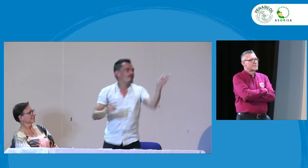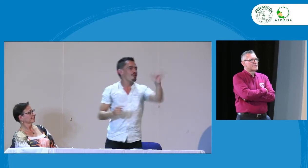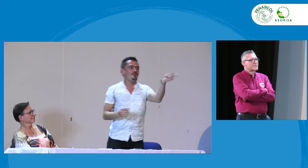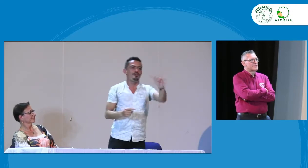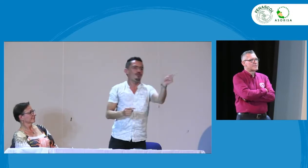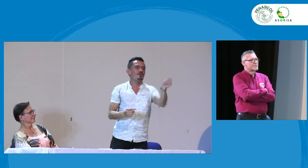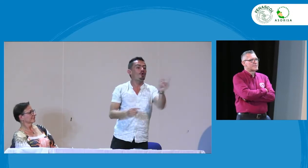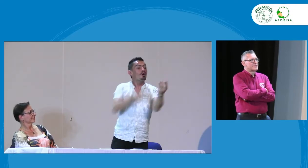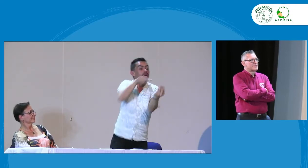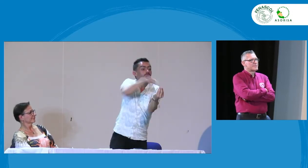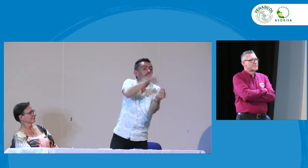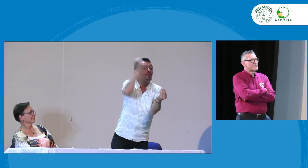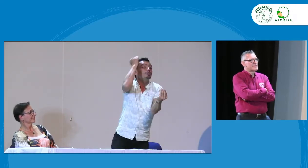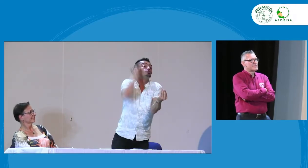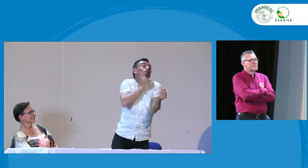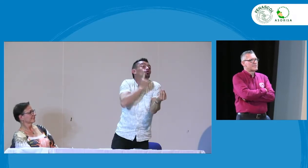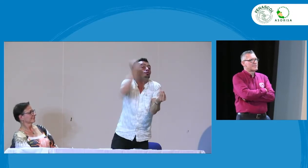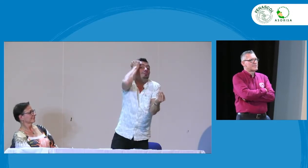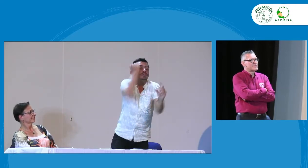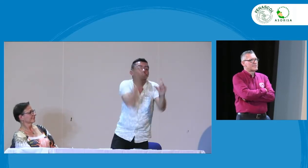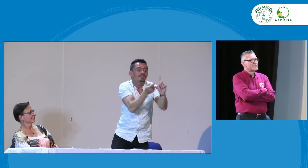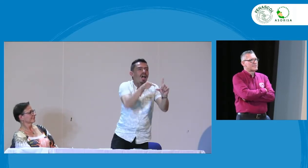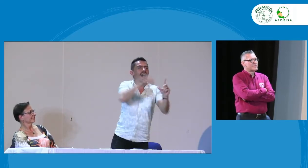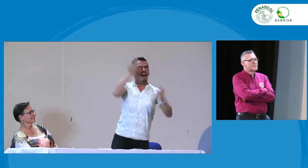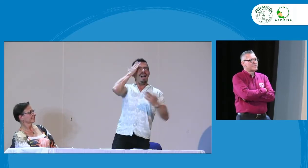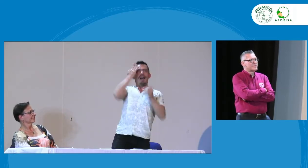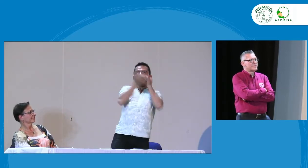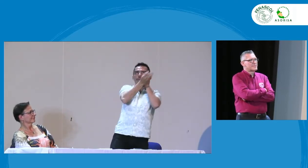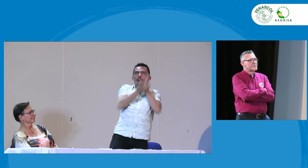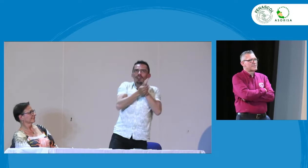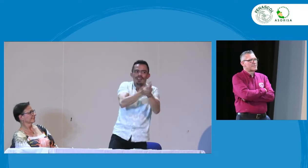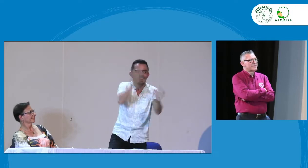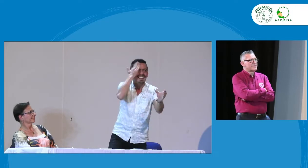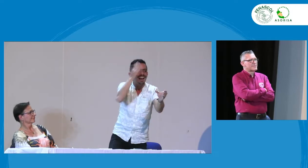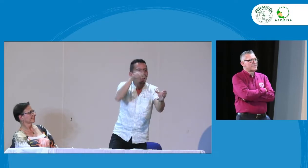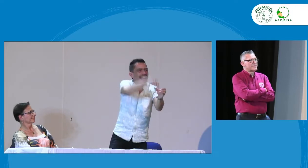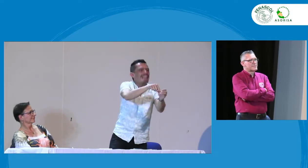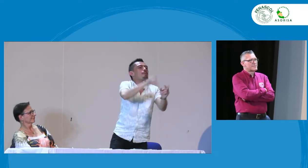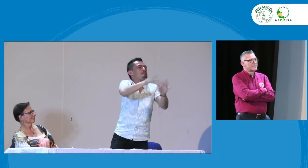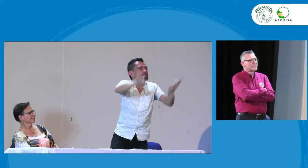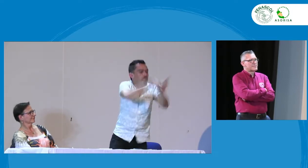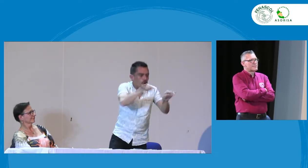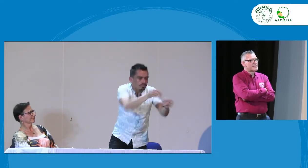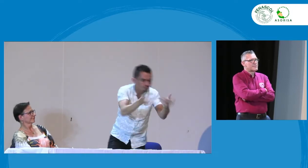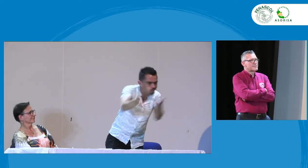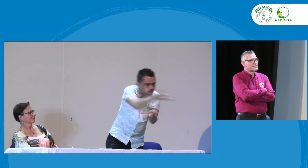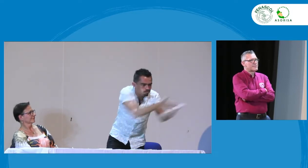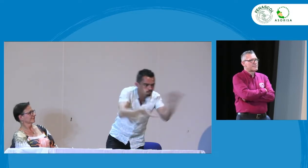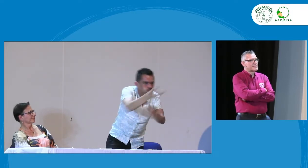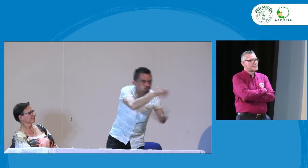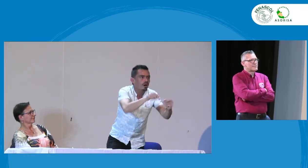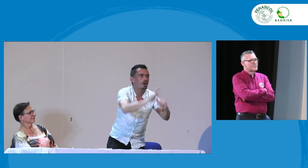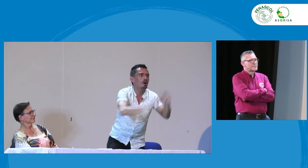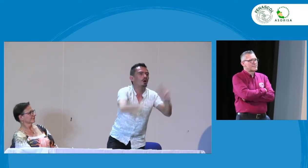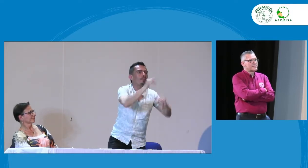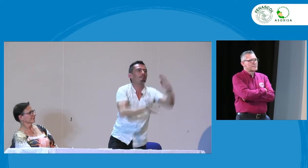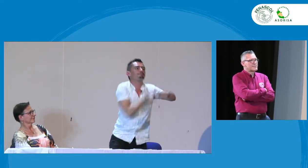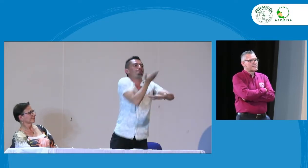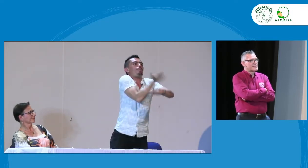se creen sí o que se generen como espacios que vinculen a los licenciados a los docentes sordos para poder